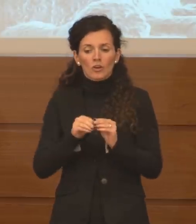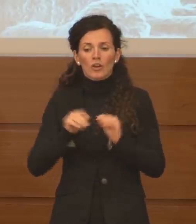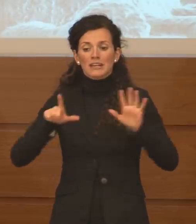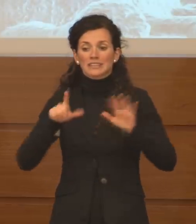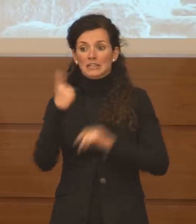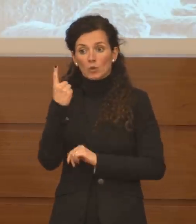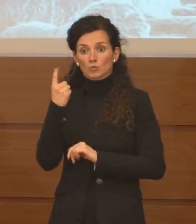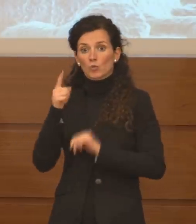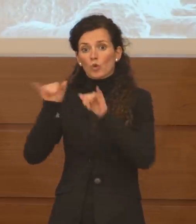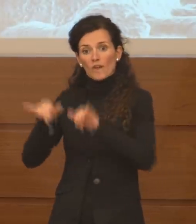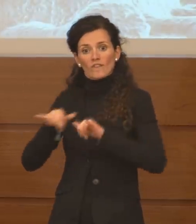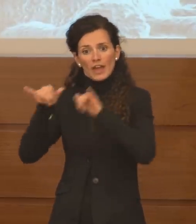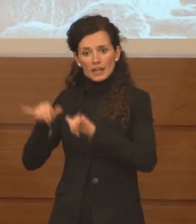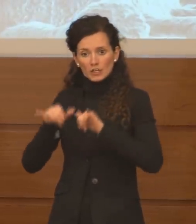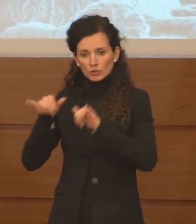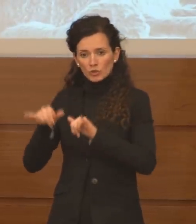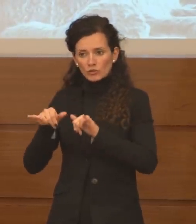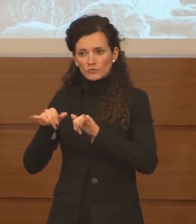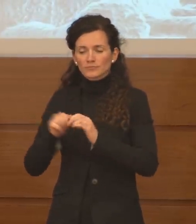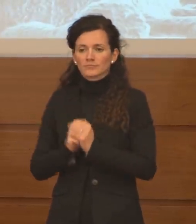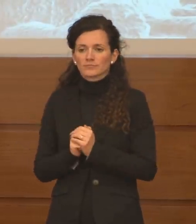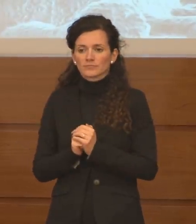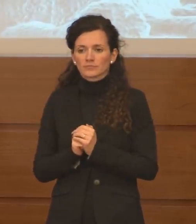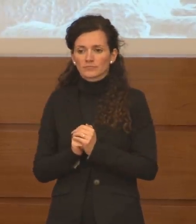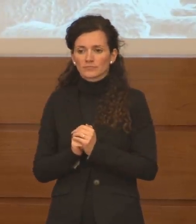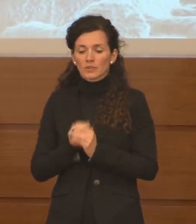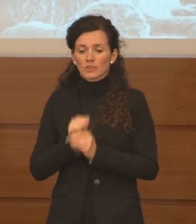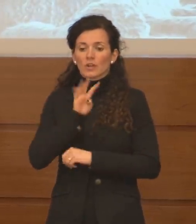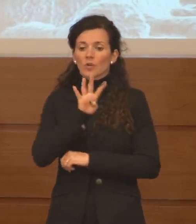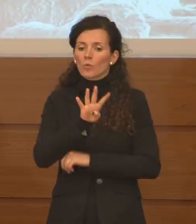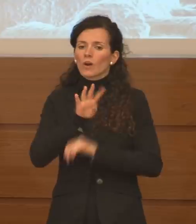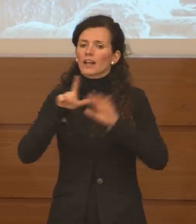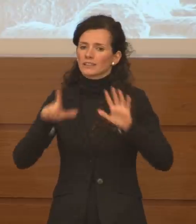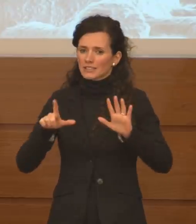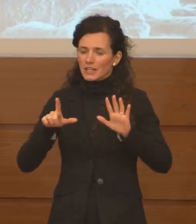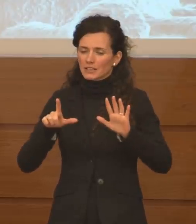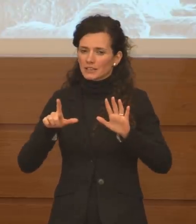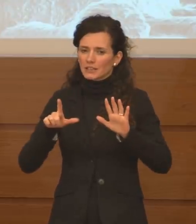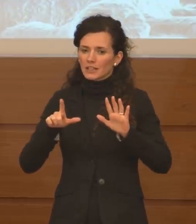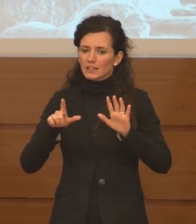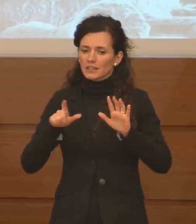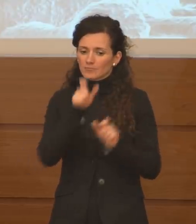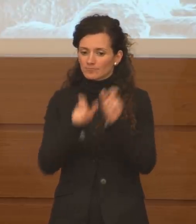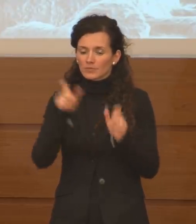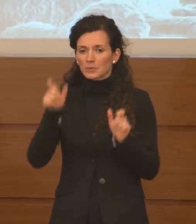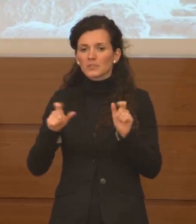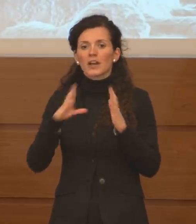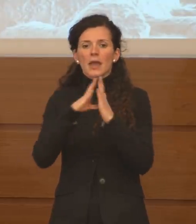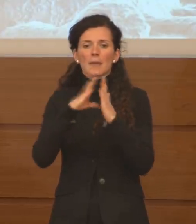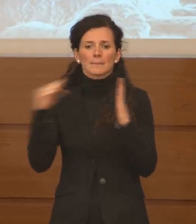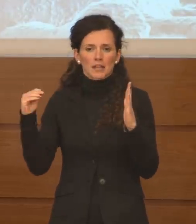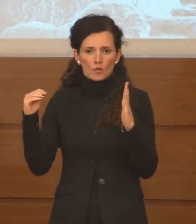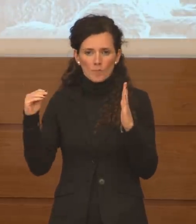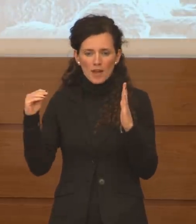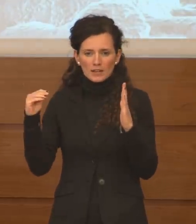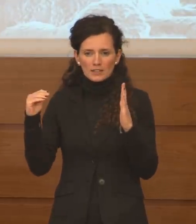Veneto, 47 Emilia Romagna,